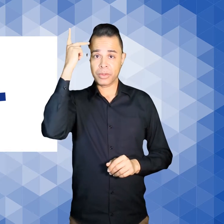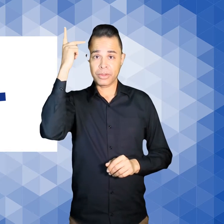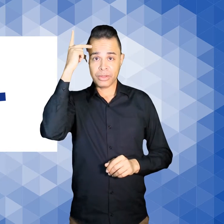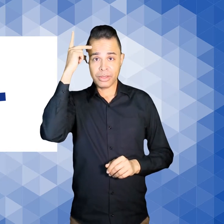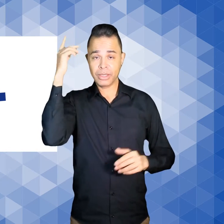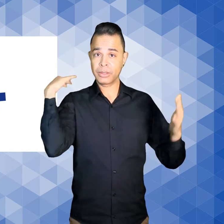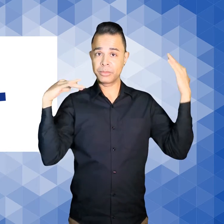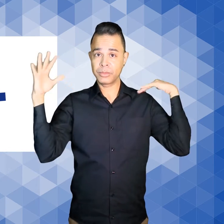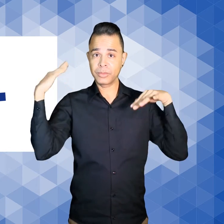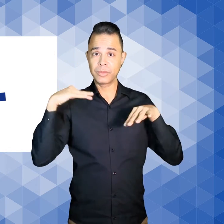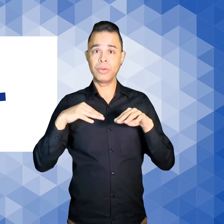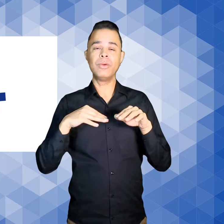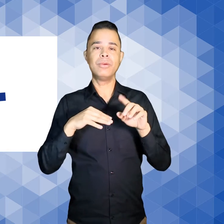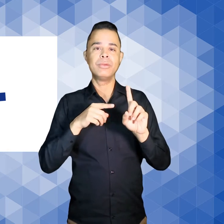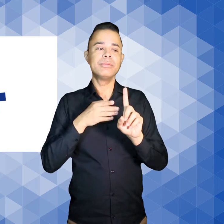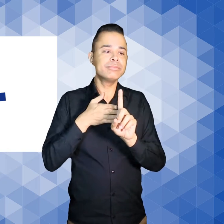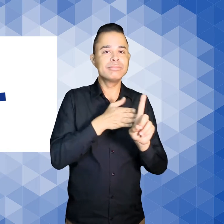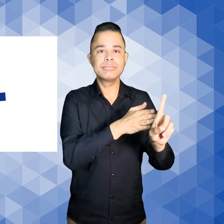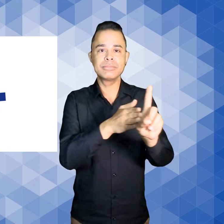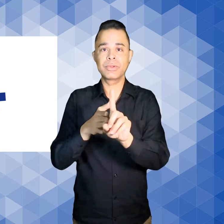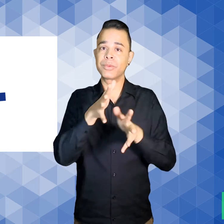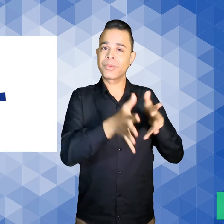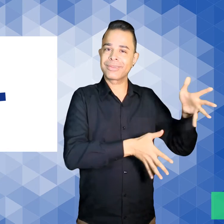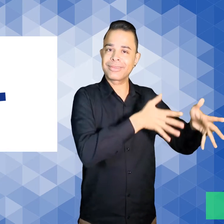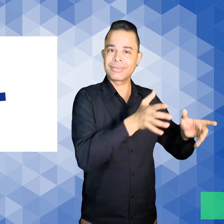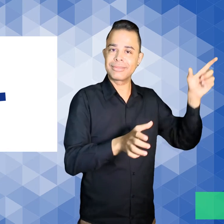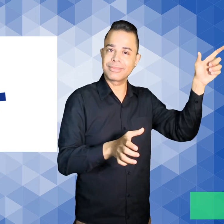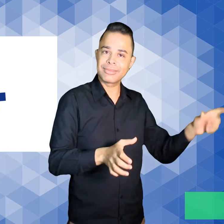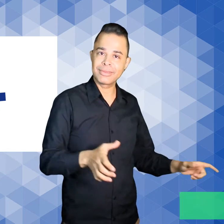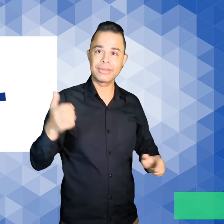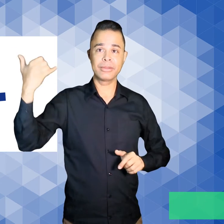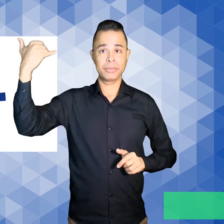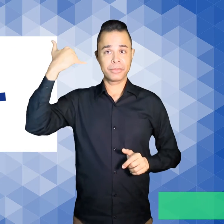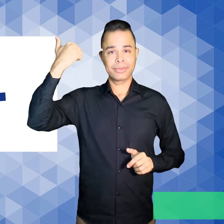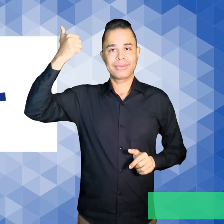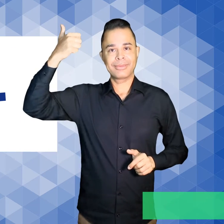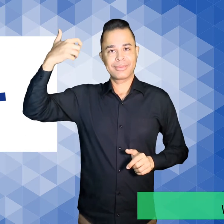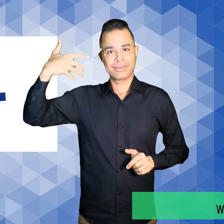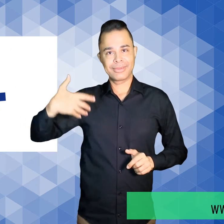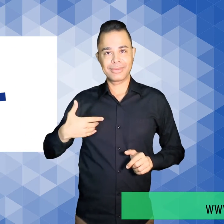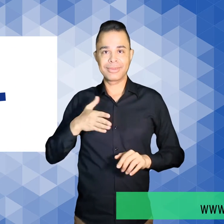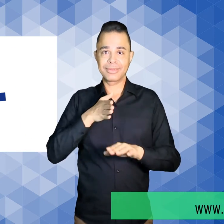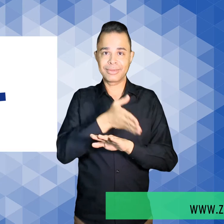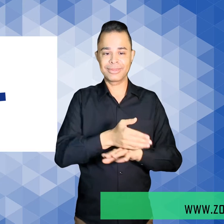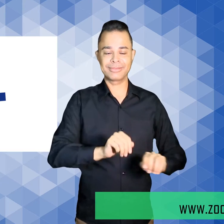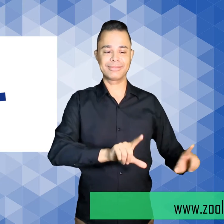monitorados com intérprete de libras e audiodescrição Acesse o site e verifique a